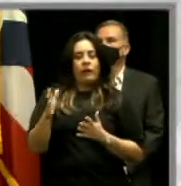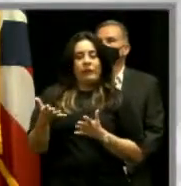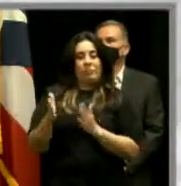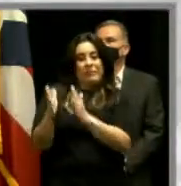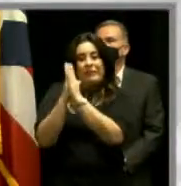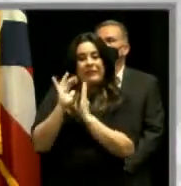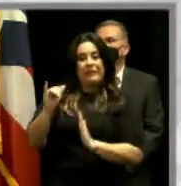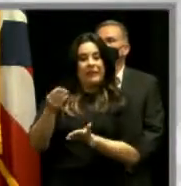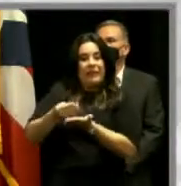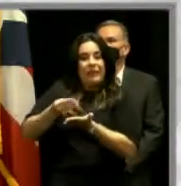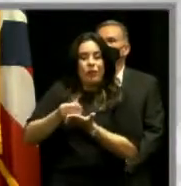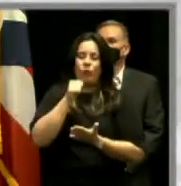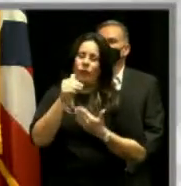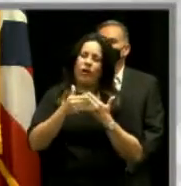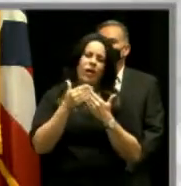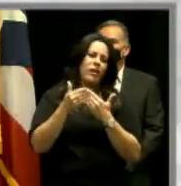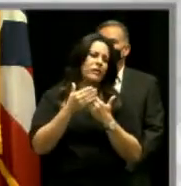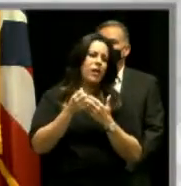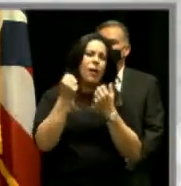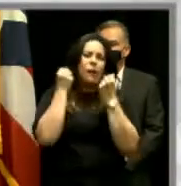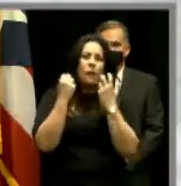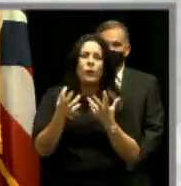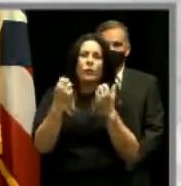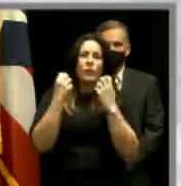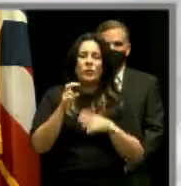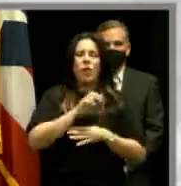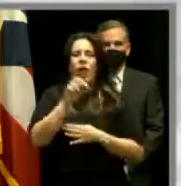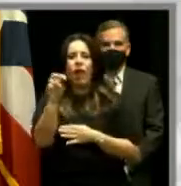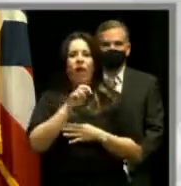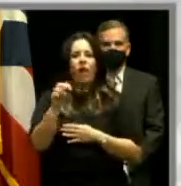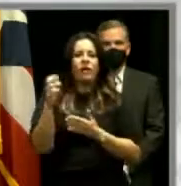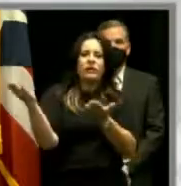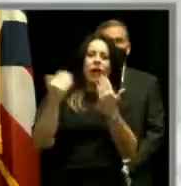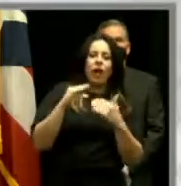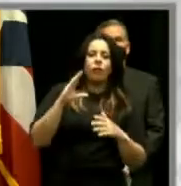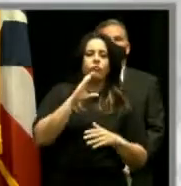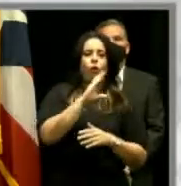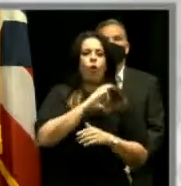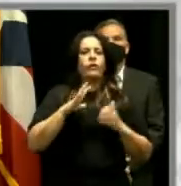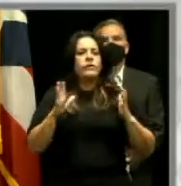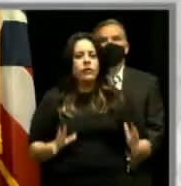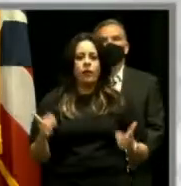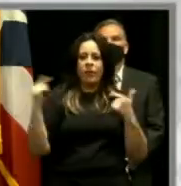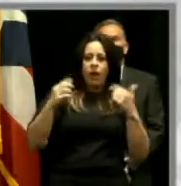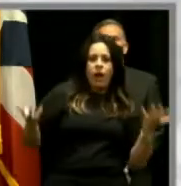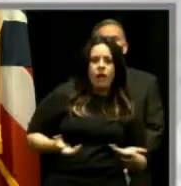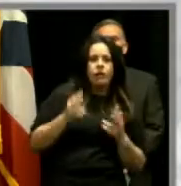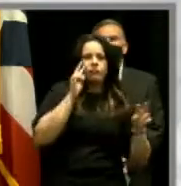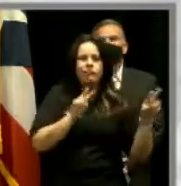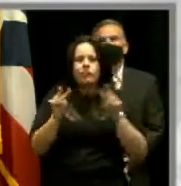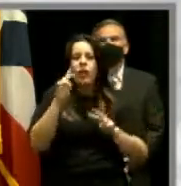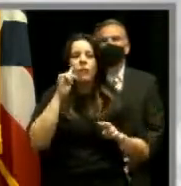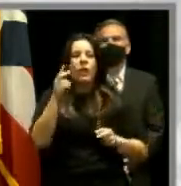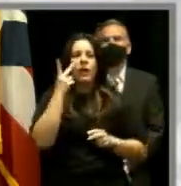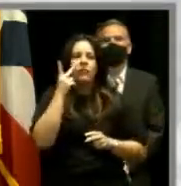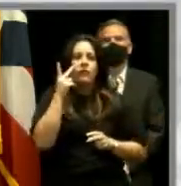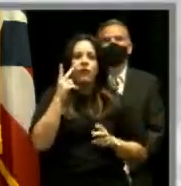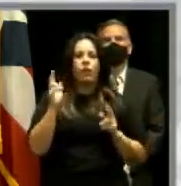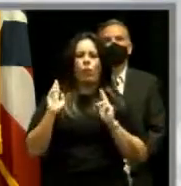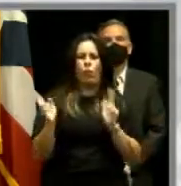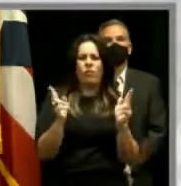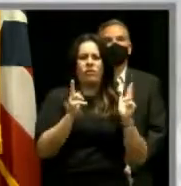fue nada fácil. Fueron muchas las decenas de viajes de traer congresistas aquí para convencerlos de la urgencia